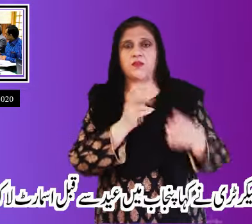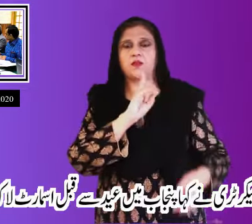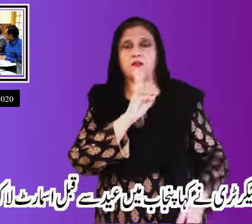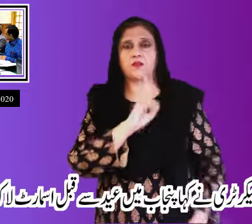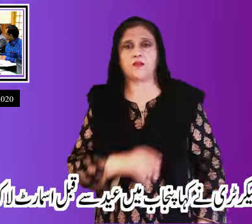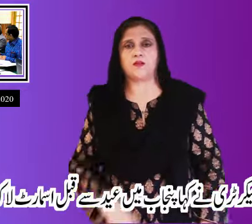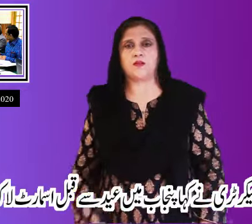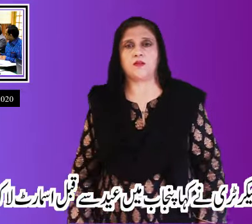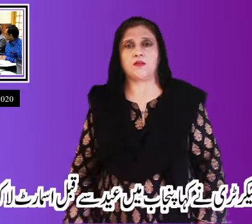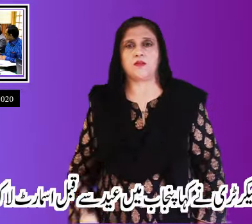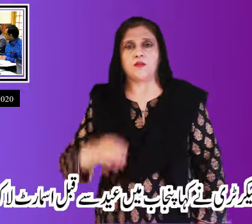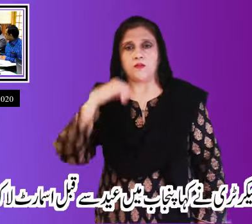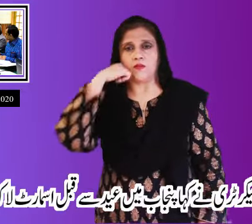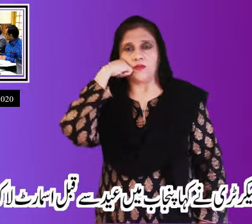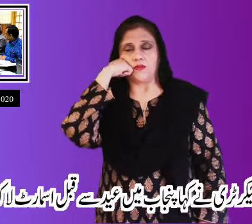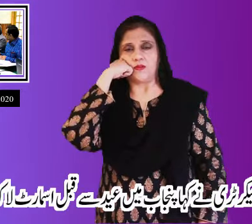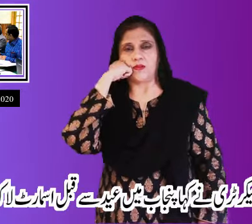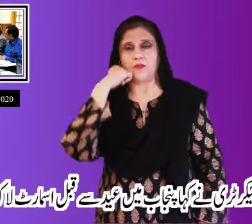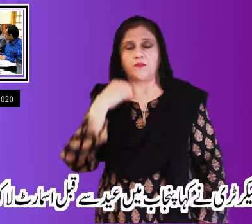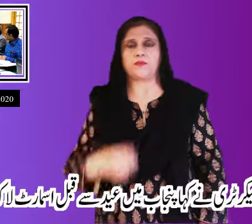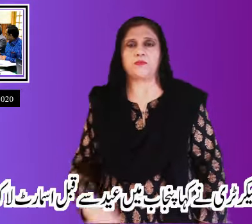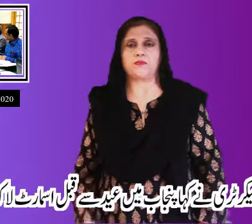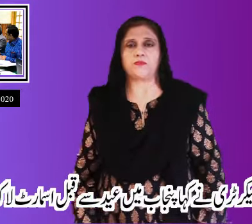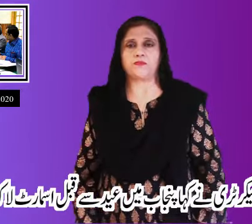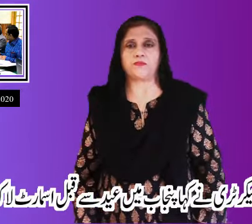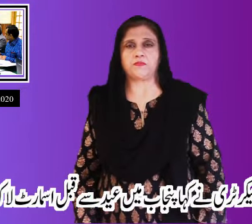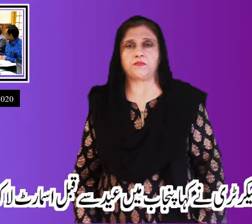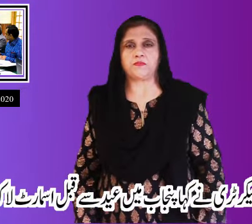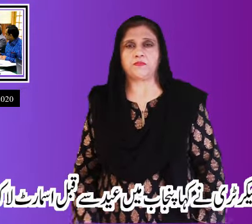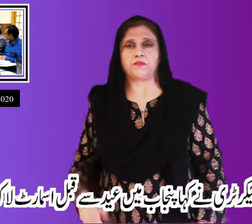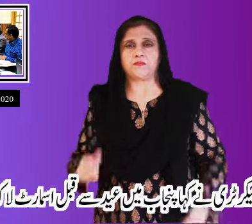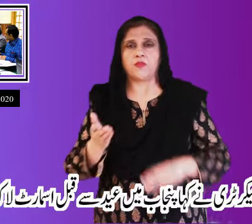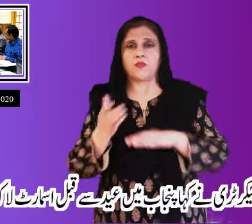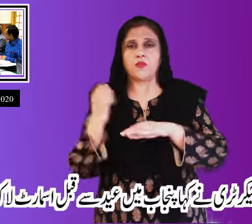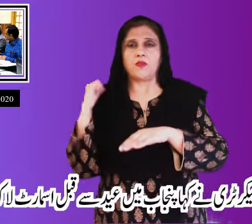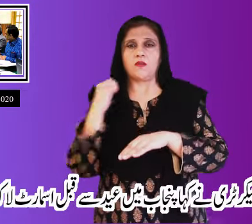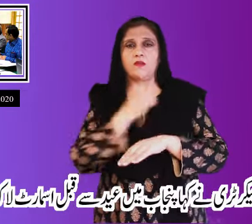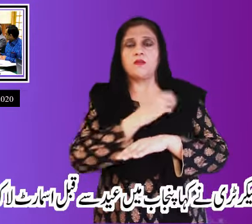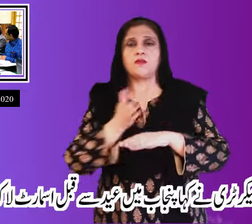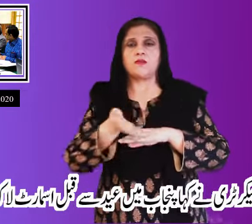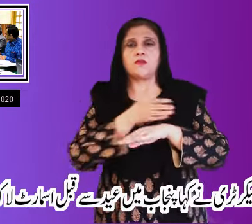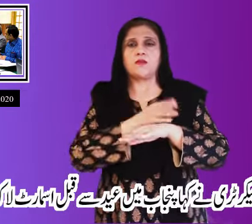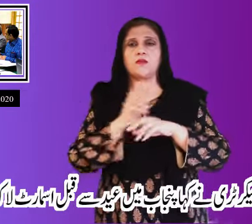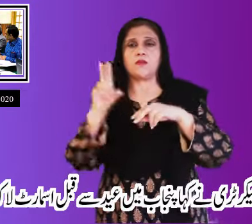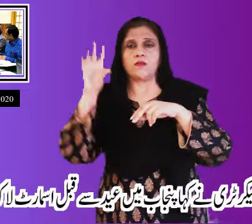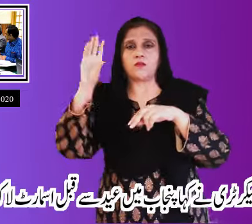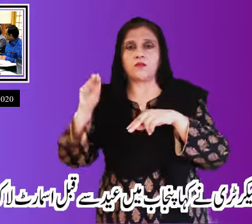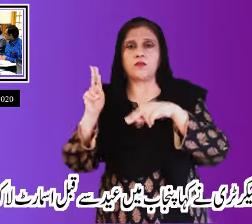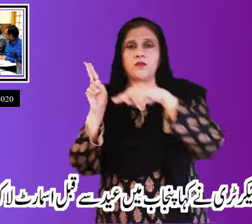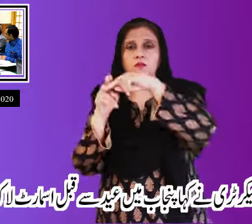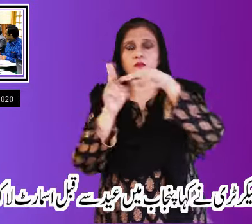ہے پنجاب میں عید سے قبل سمارٹ لاکڈاؤن کا